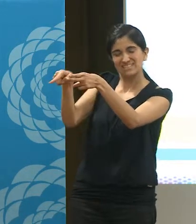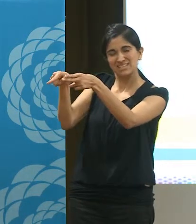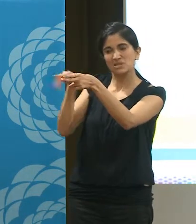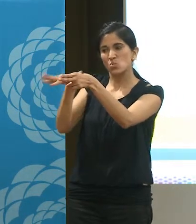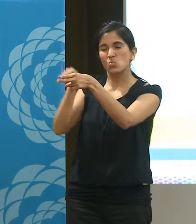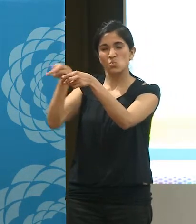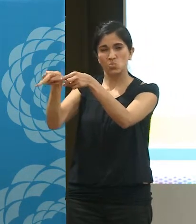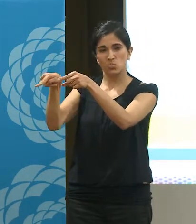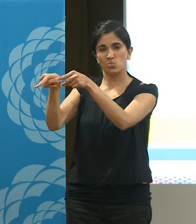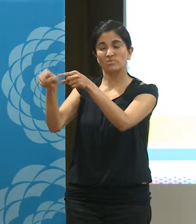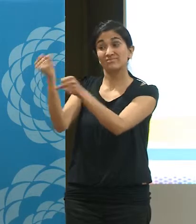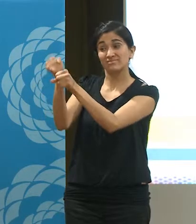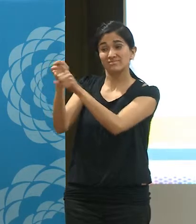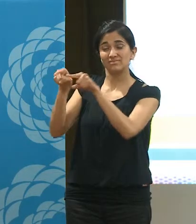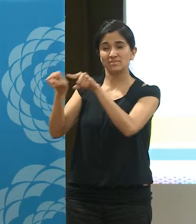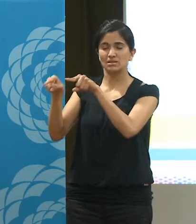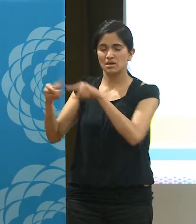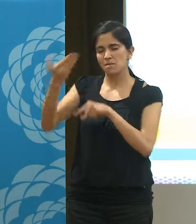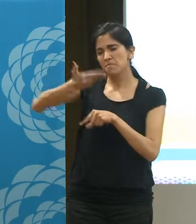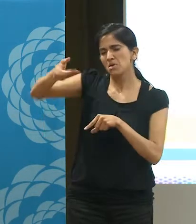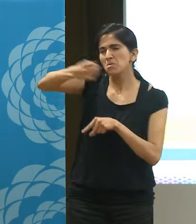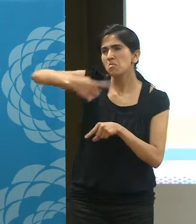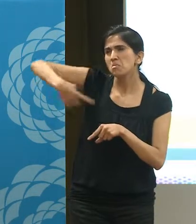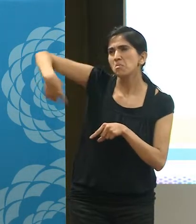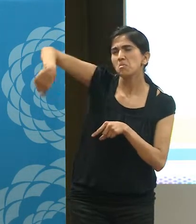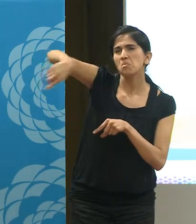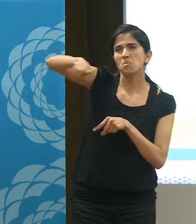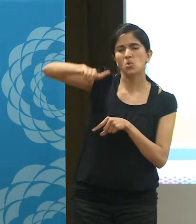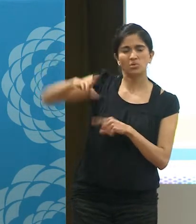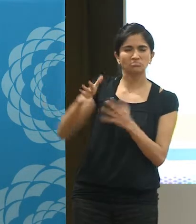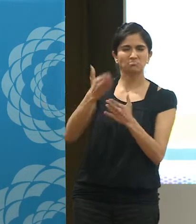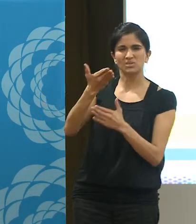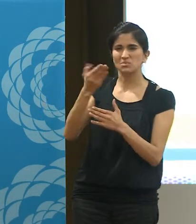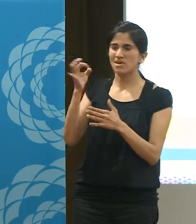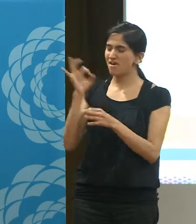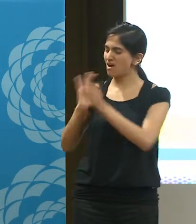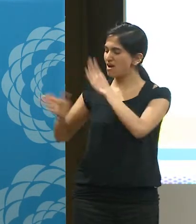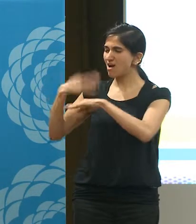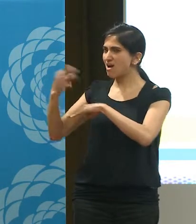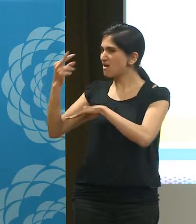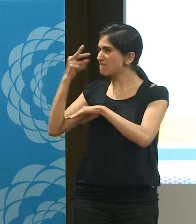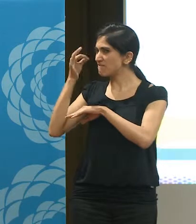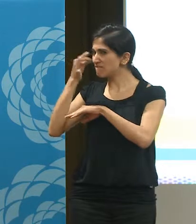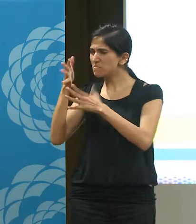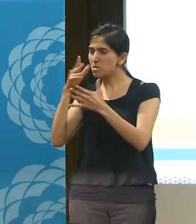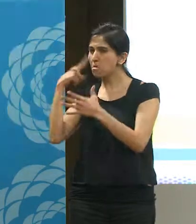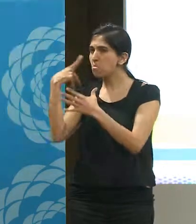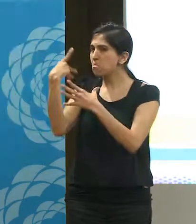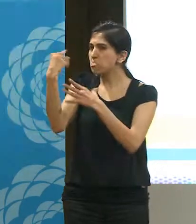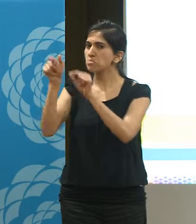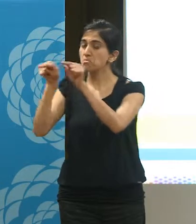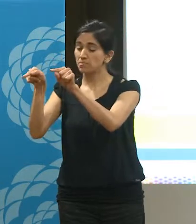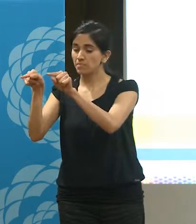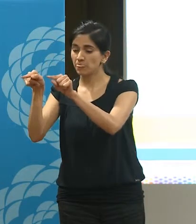de los 90. Hay gente que hace 20 años que está viviendo allá, a partir del año pasado, a principio de año, que estamos trabajando